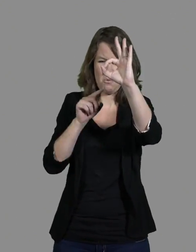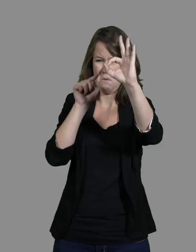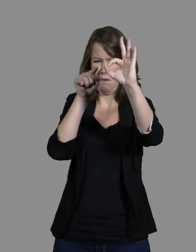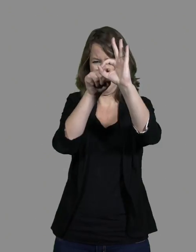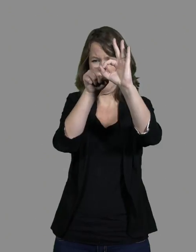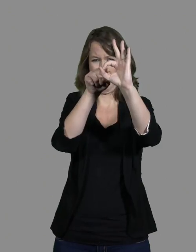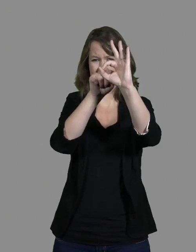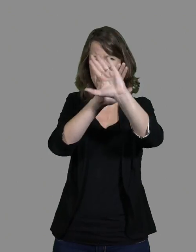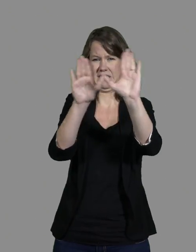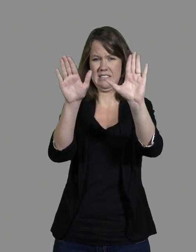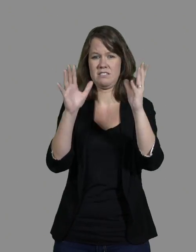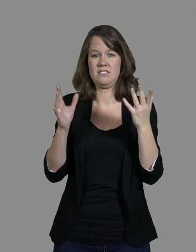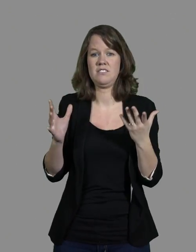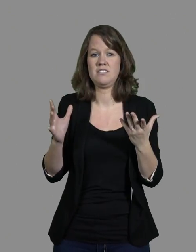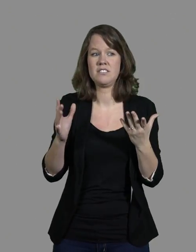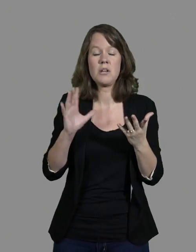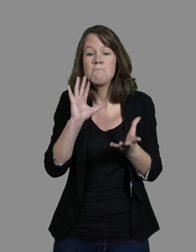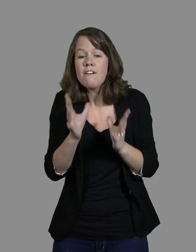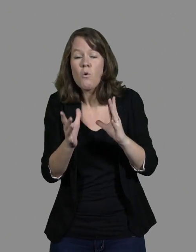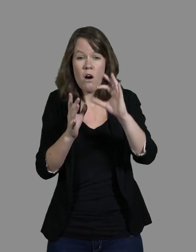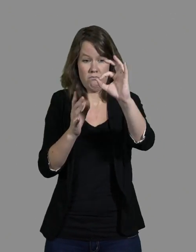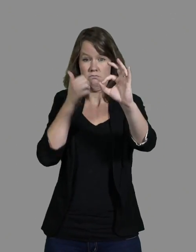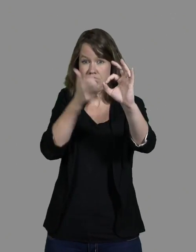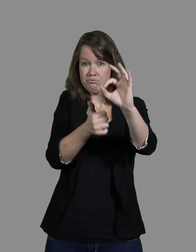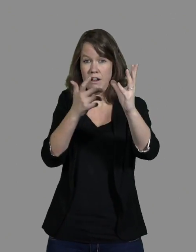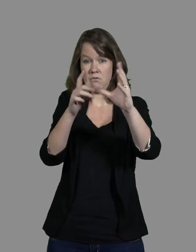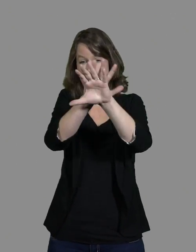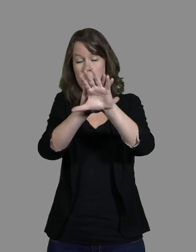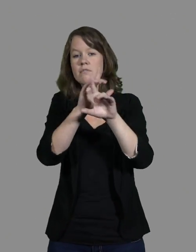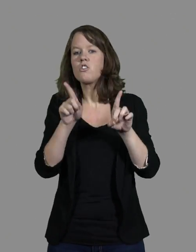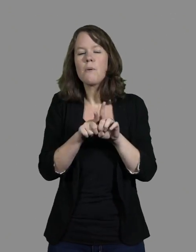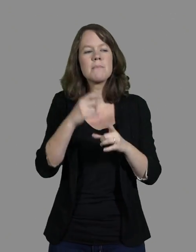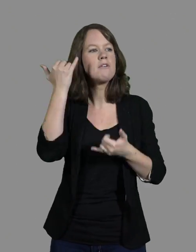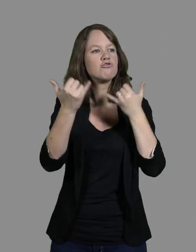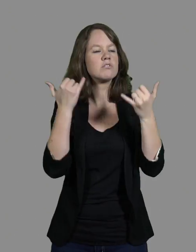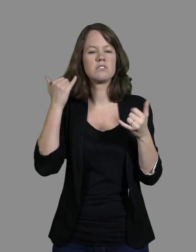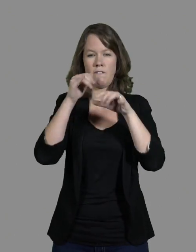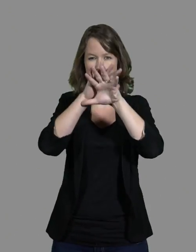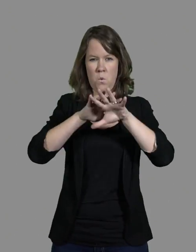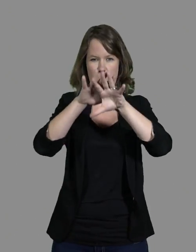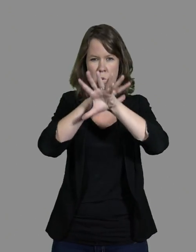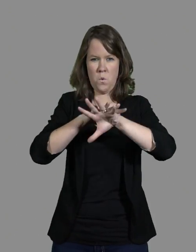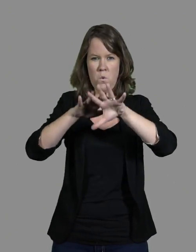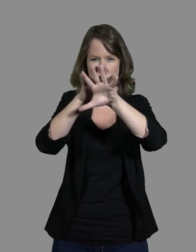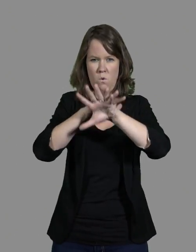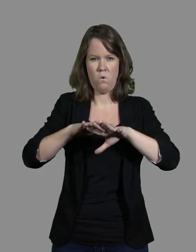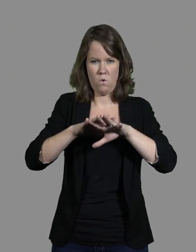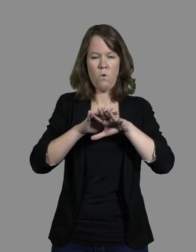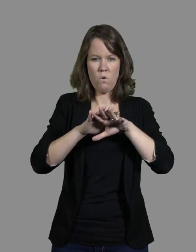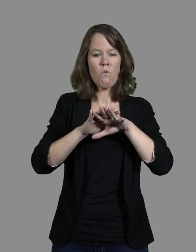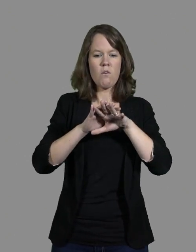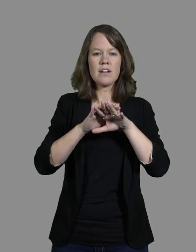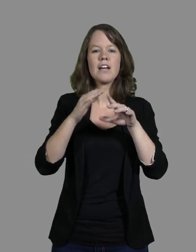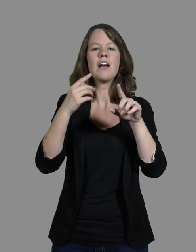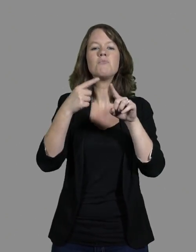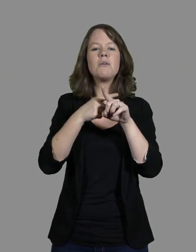Il y des moments, je perçois... En fait, ça donne comme un flouté, et plus je vais rentrer dans mon champ central, et